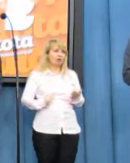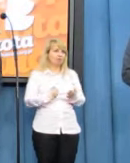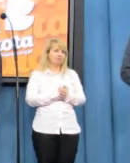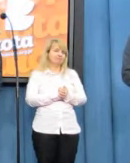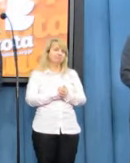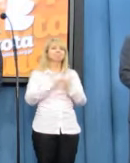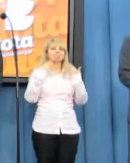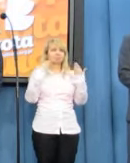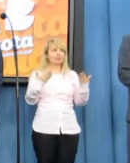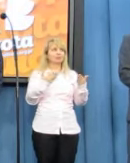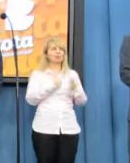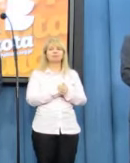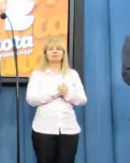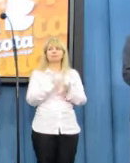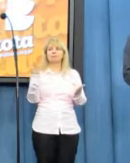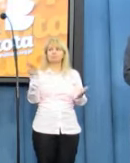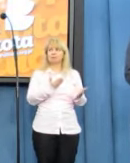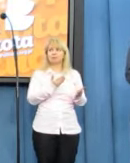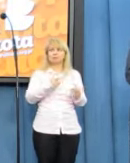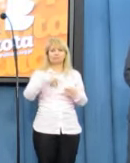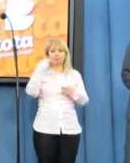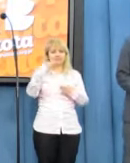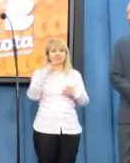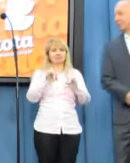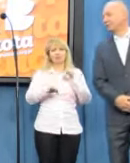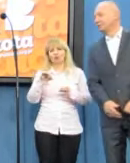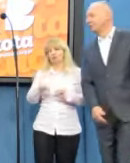Dziękujemy bardzo. Zapraszam na kolejną conferencję.